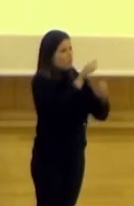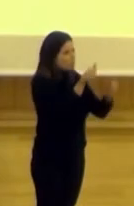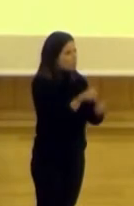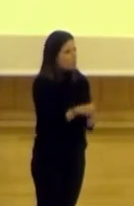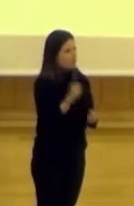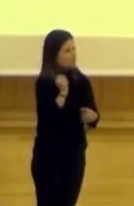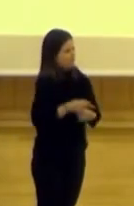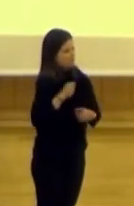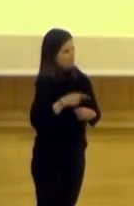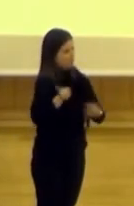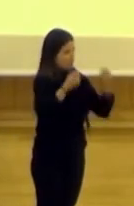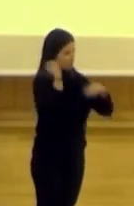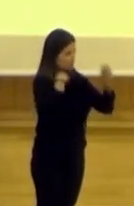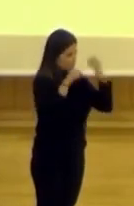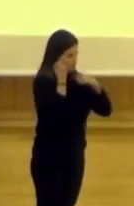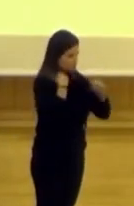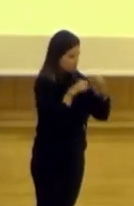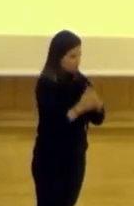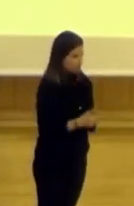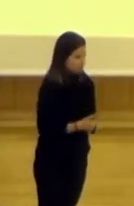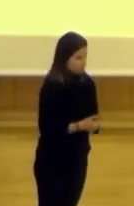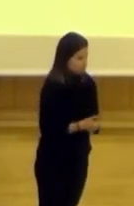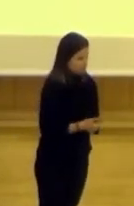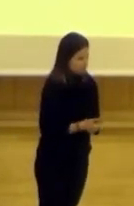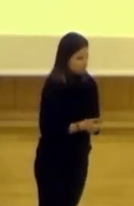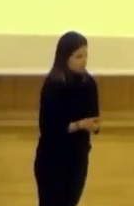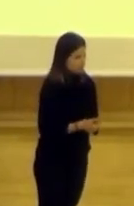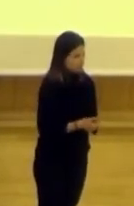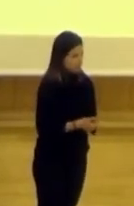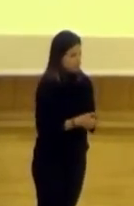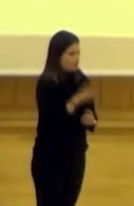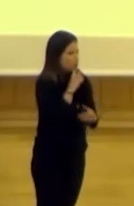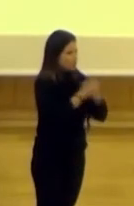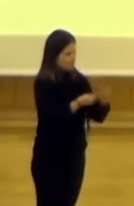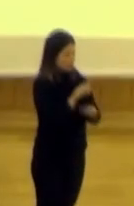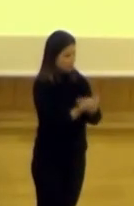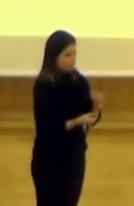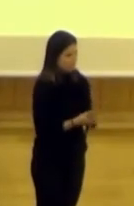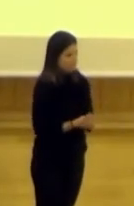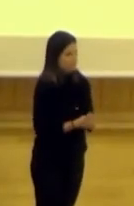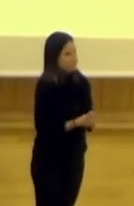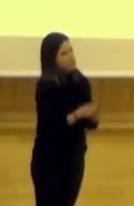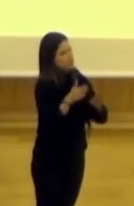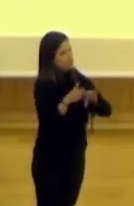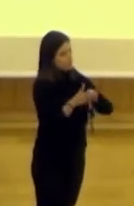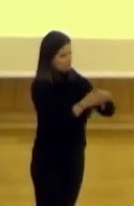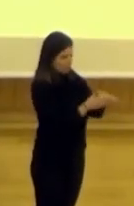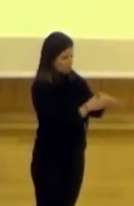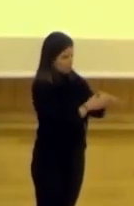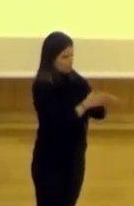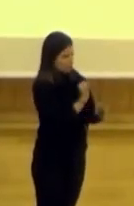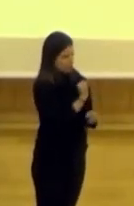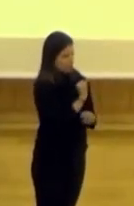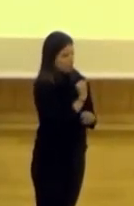conducta. Lo que queríamos ver es si se replicaban en estos escenarios o se transformaban y cómo lo hacían. Pero por otro lado, había una cosa